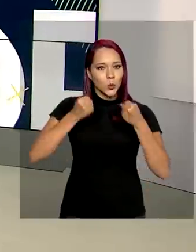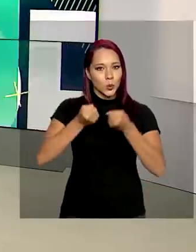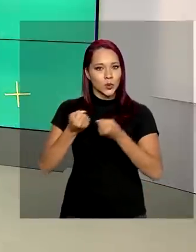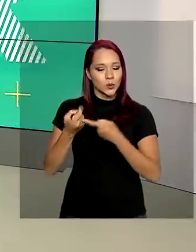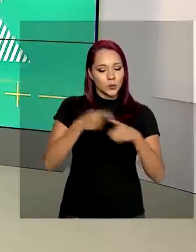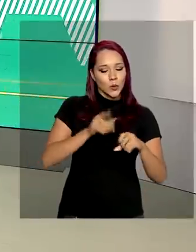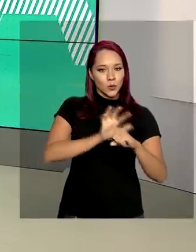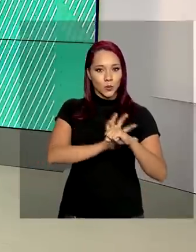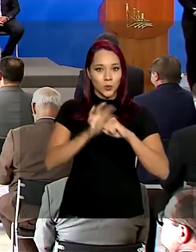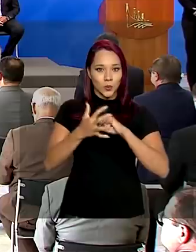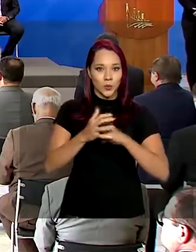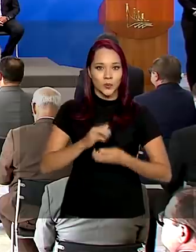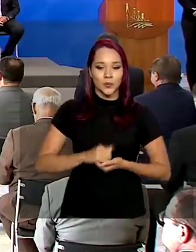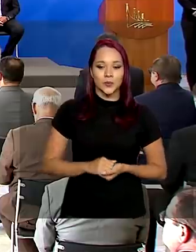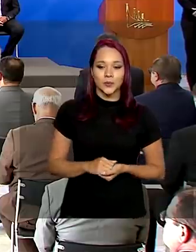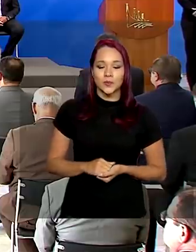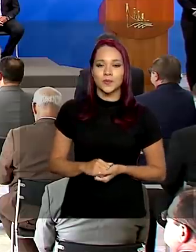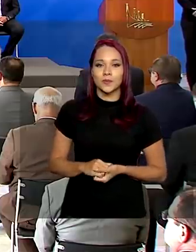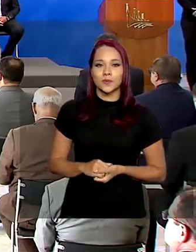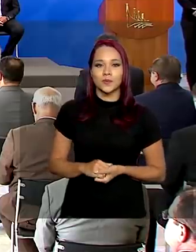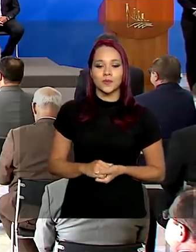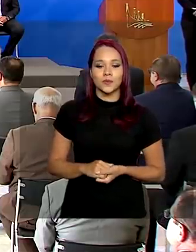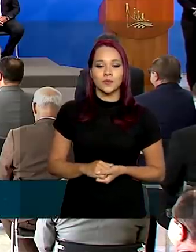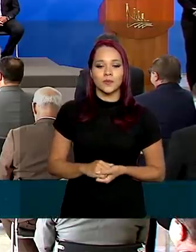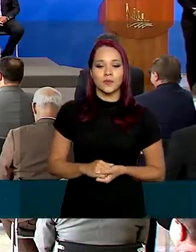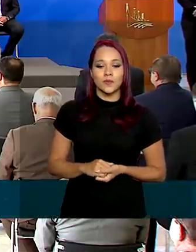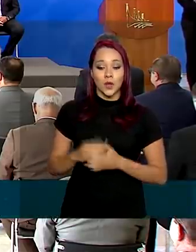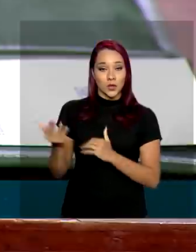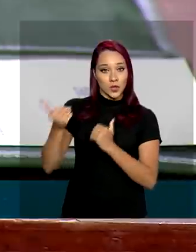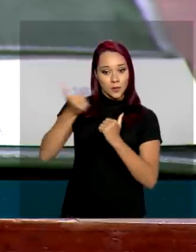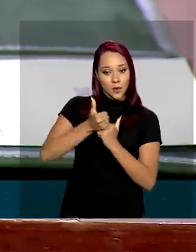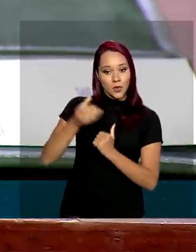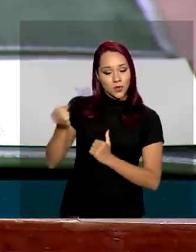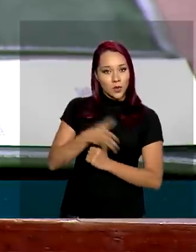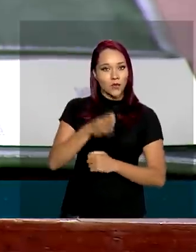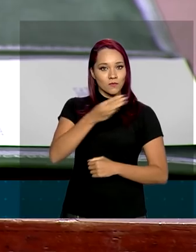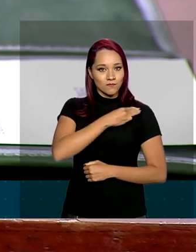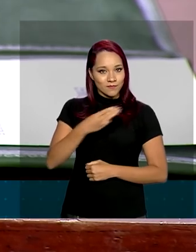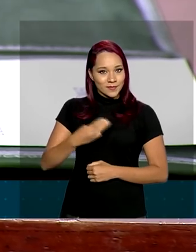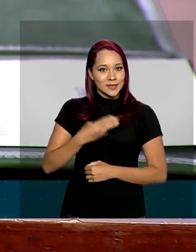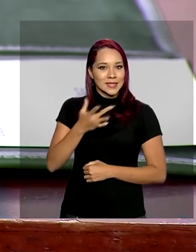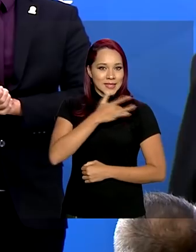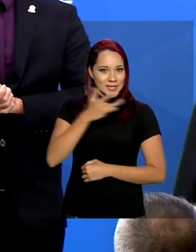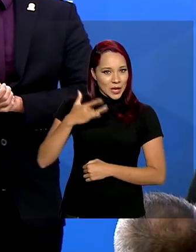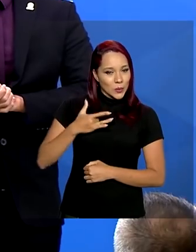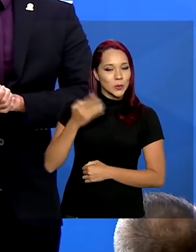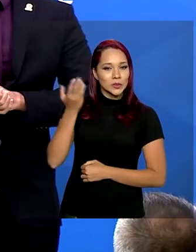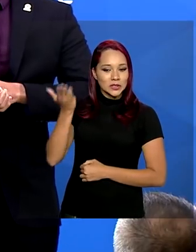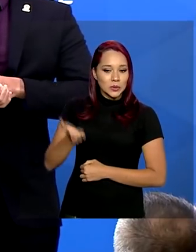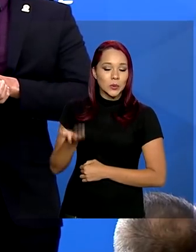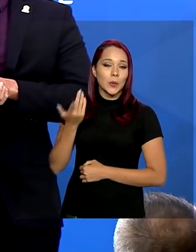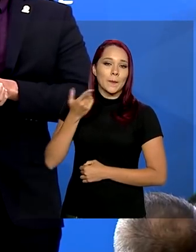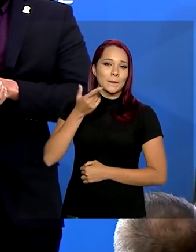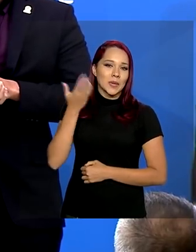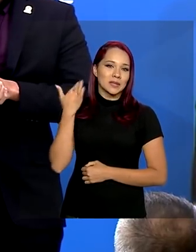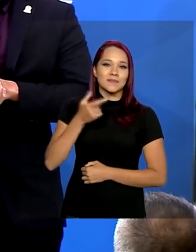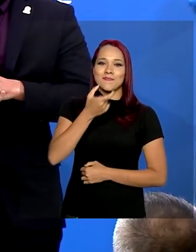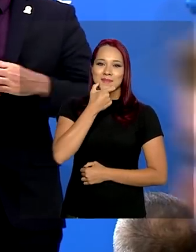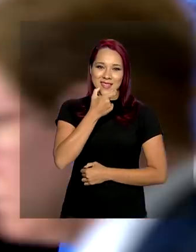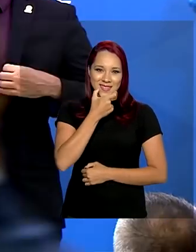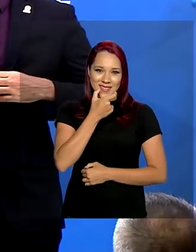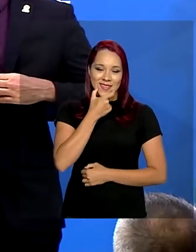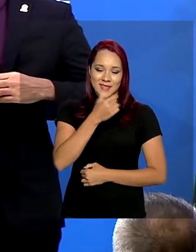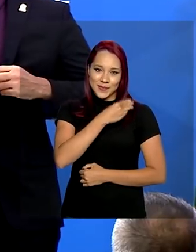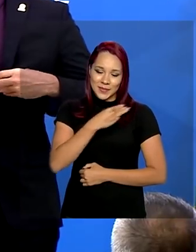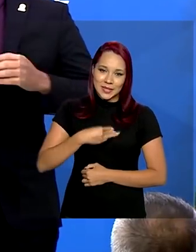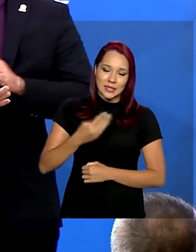o coronavírus. Durante a posse do novo Ministro da Saúde, Nelson Teich, o ex-ministro Luiz Henrique Mandetta